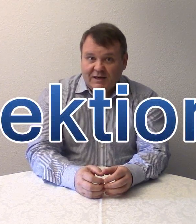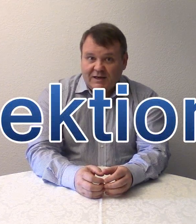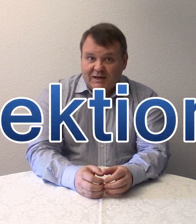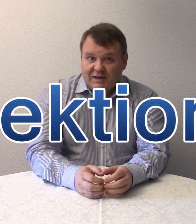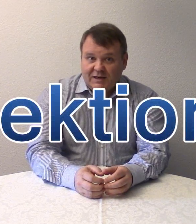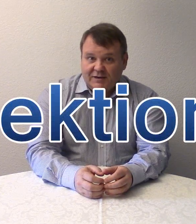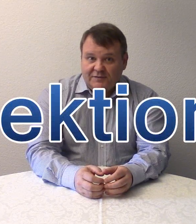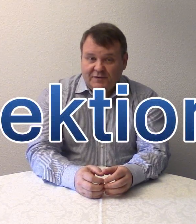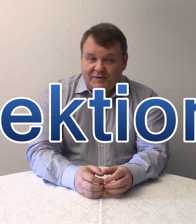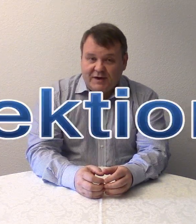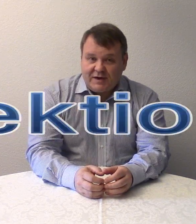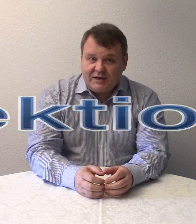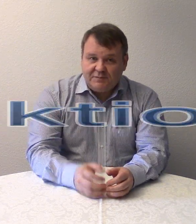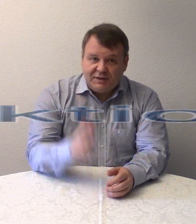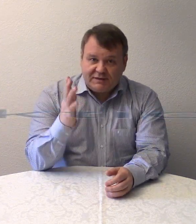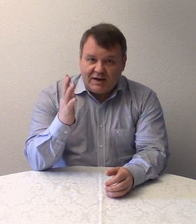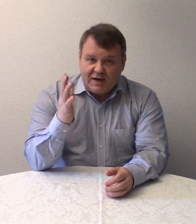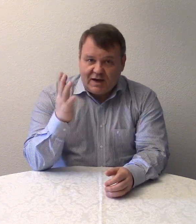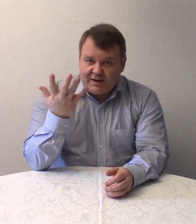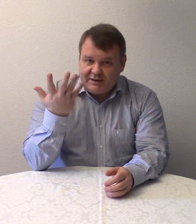Wir fangen an mit der Hand.